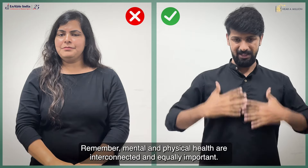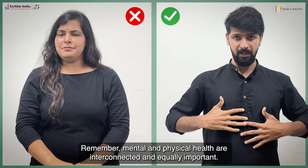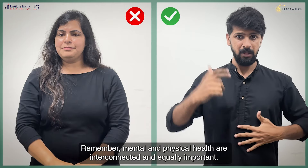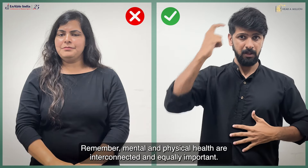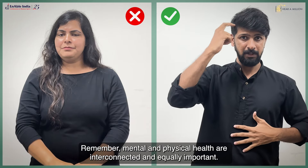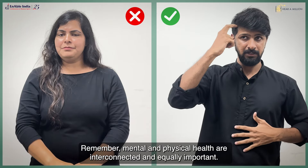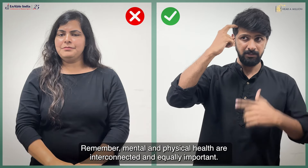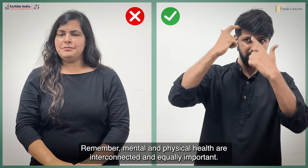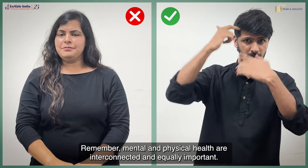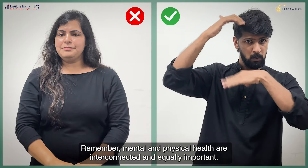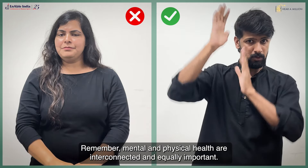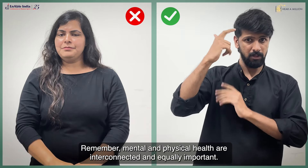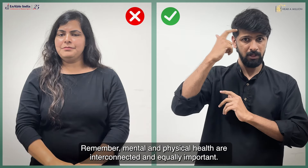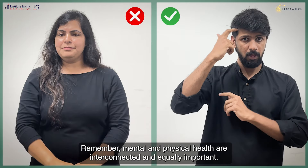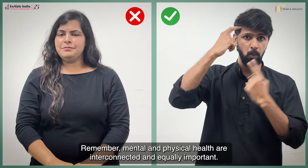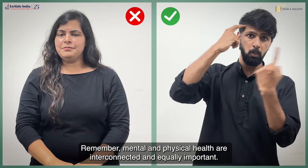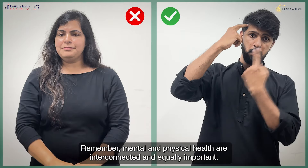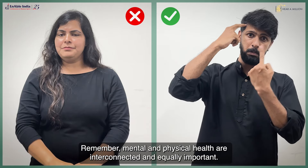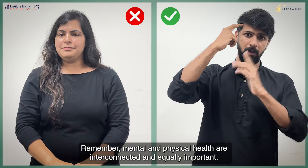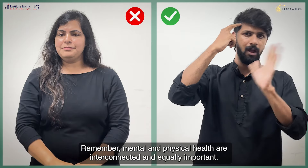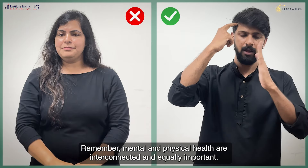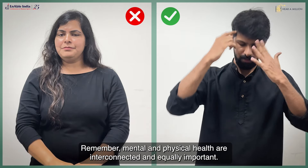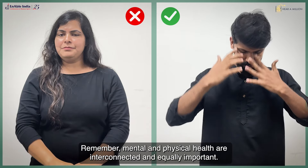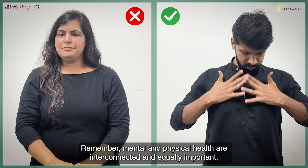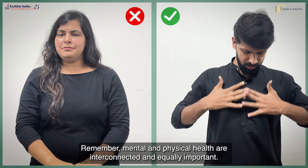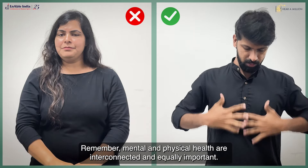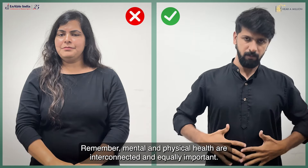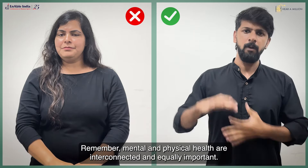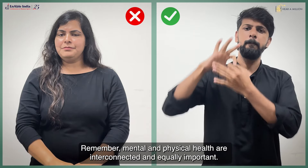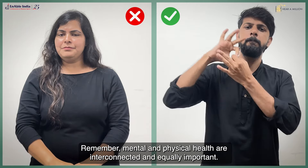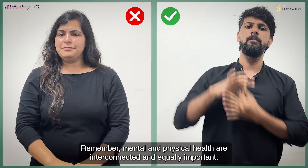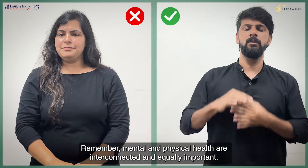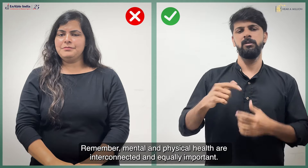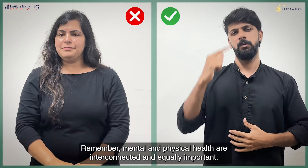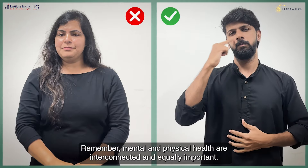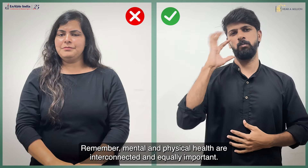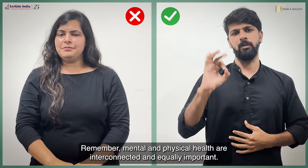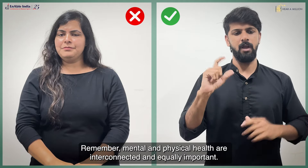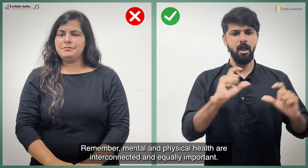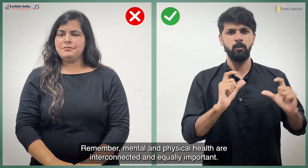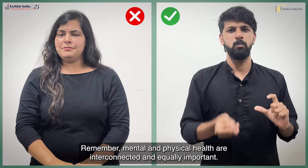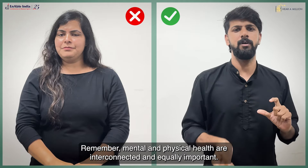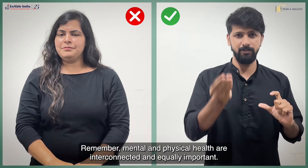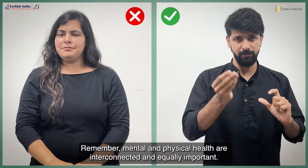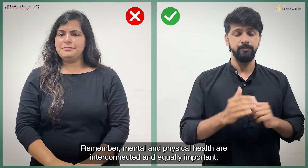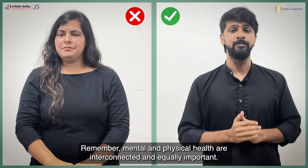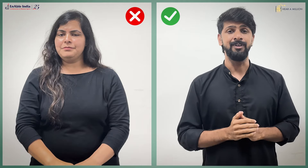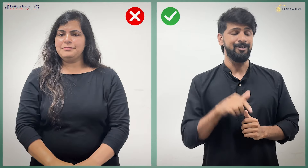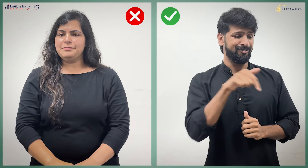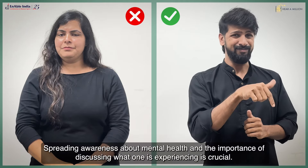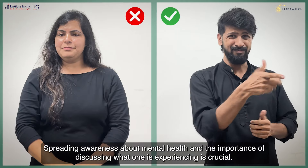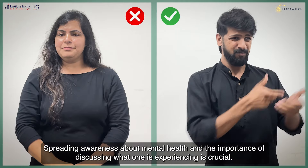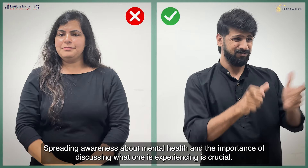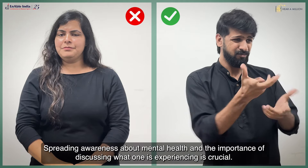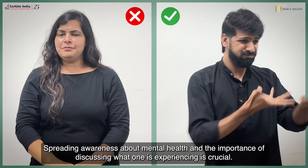मानसिक और शारीरिक स्वास्थय आपस में जुड़े हुए हैं और समान रूप से महत्वपूर्ण है. मानसिक स्वास्थय के बारे में